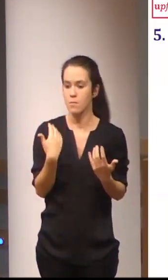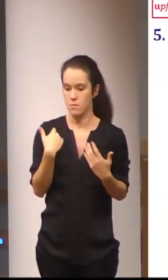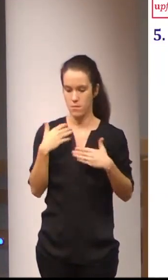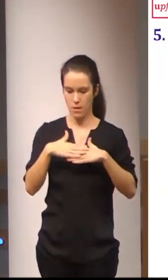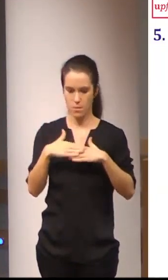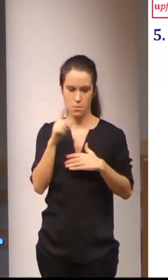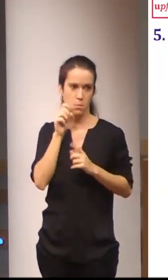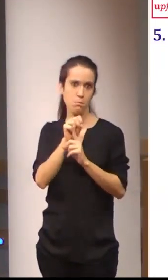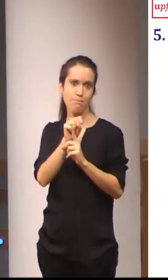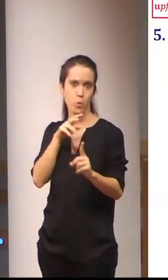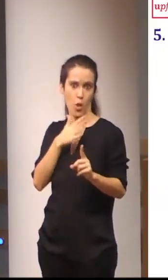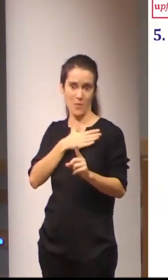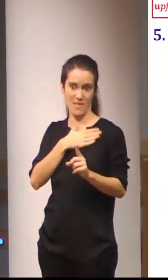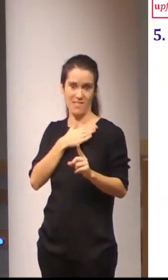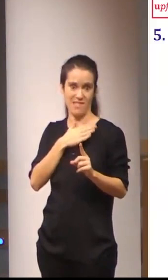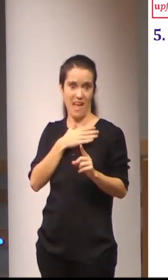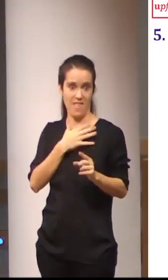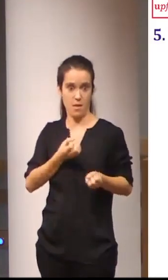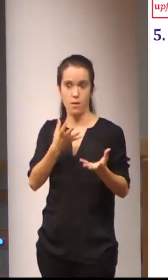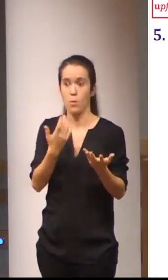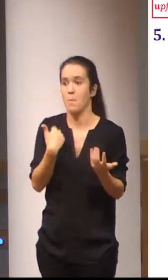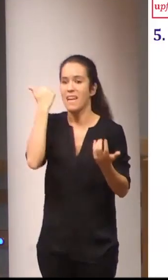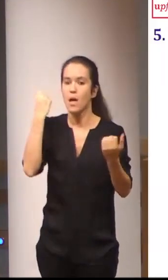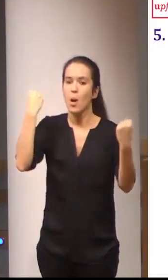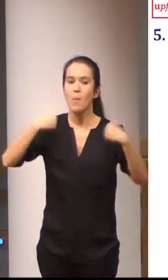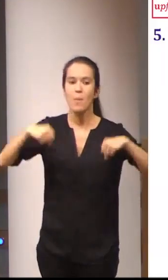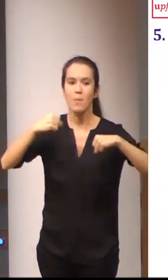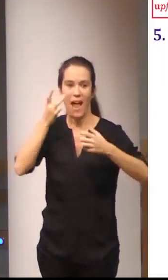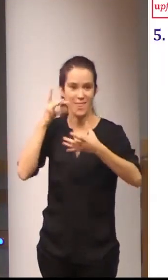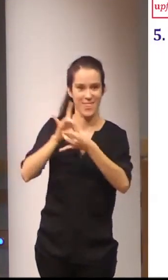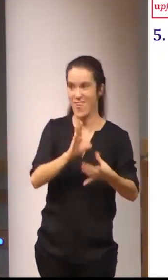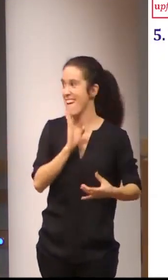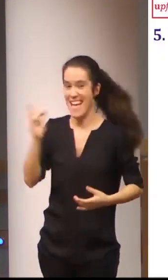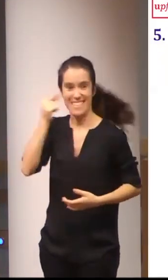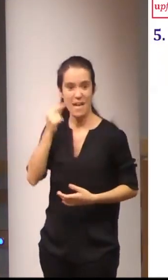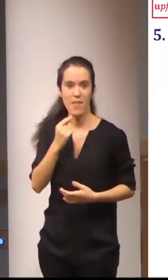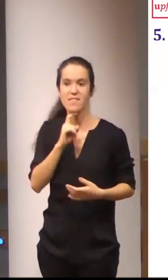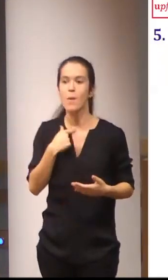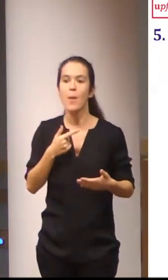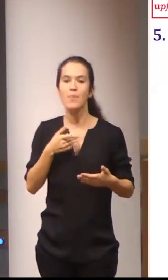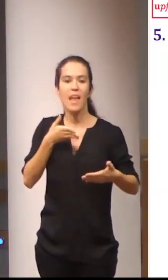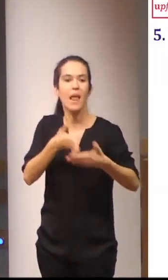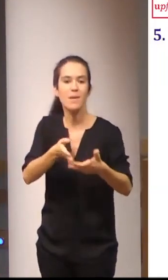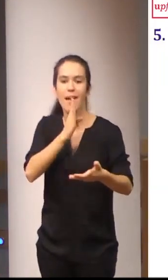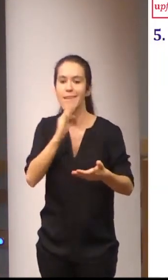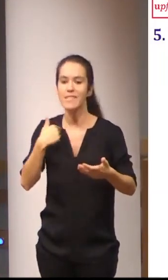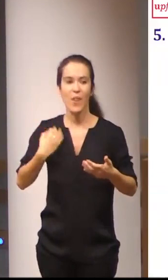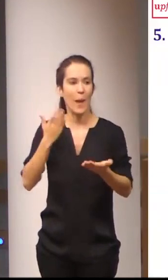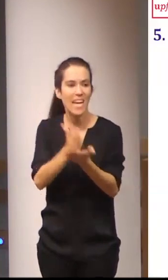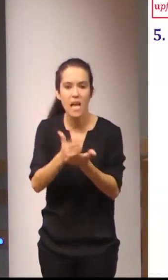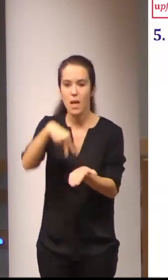perspectiva de la enseñanza por las cuestiones prácticas que comentaba Gemma antes superamos la barrera espacio-tiempo